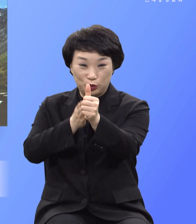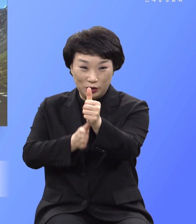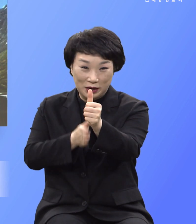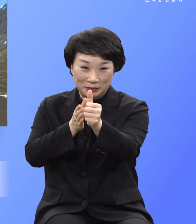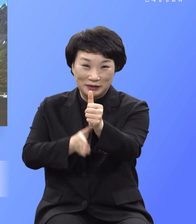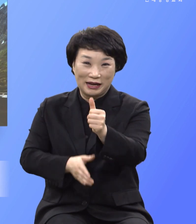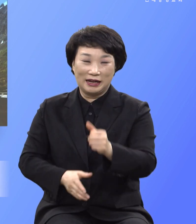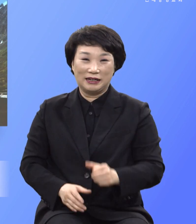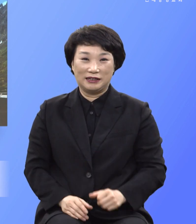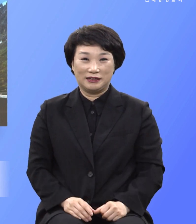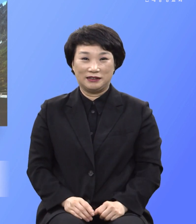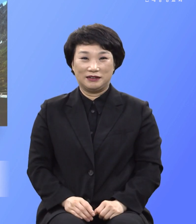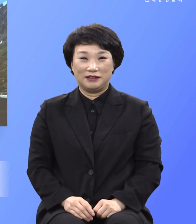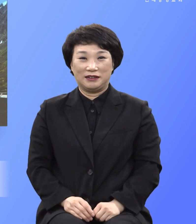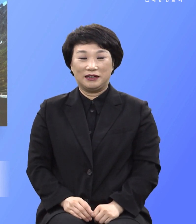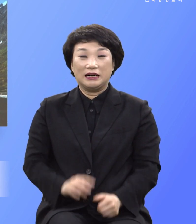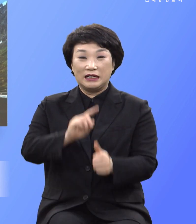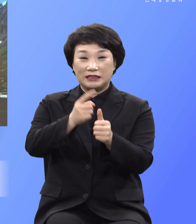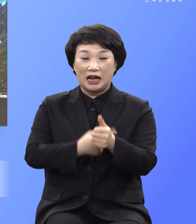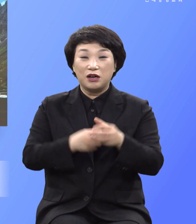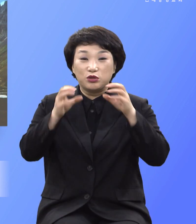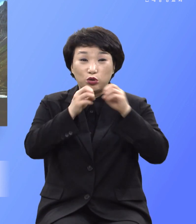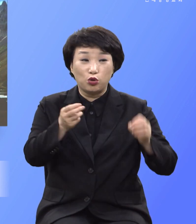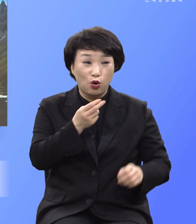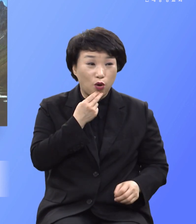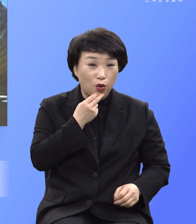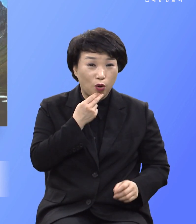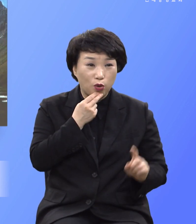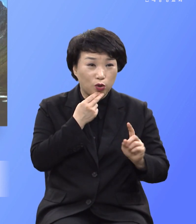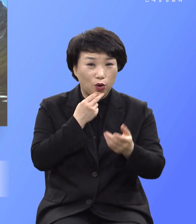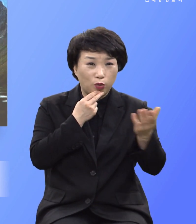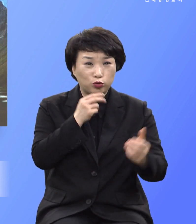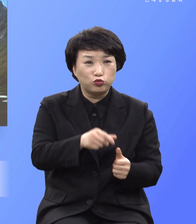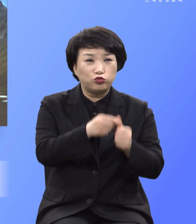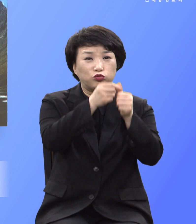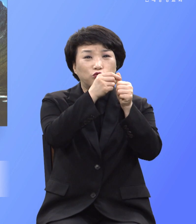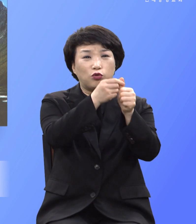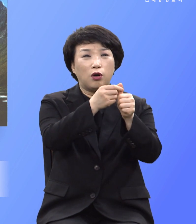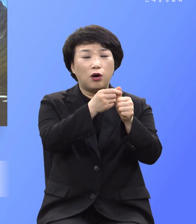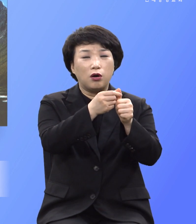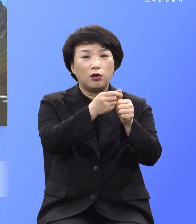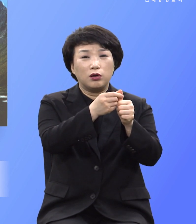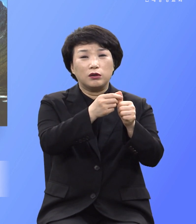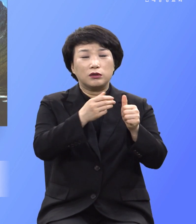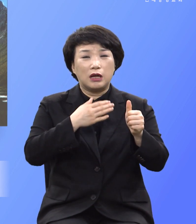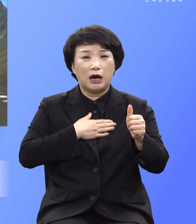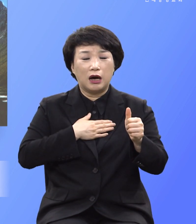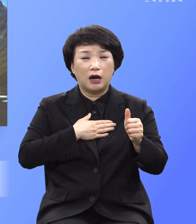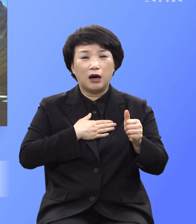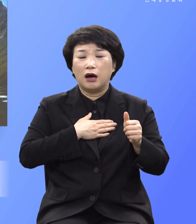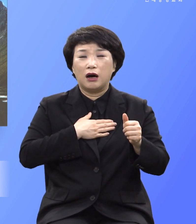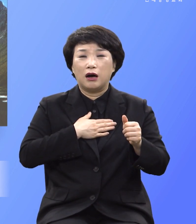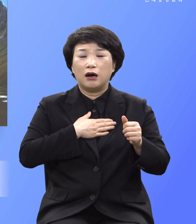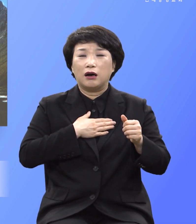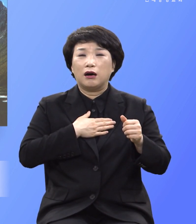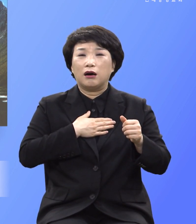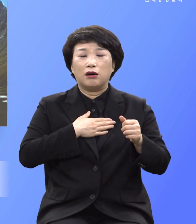그러므로 전도하지 않는 것은 구원받은 자신의 신앙양심이 전혀